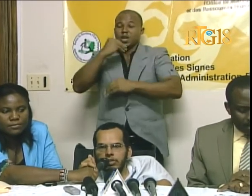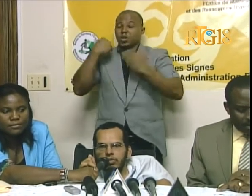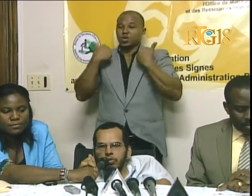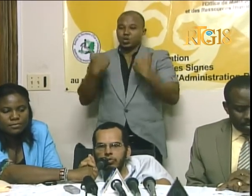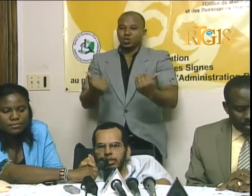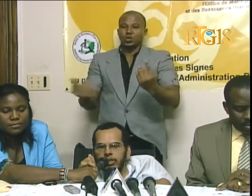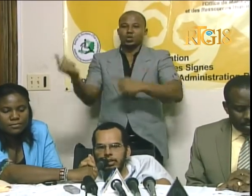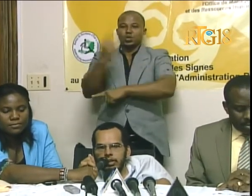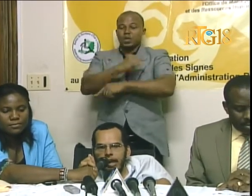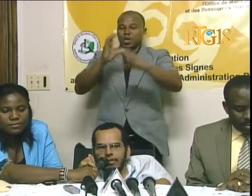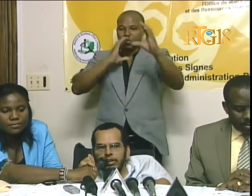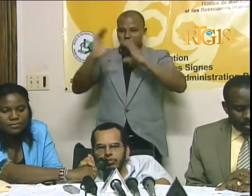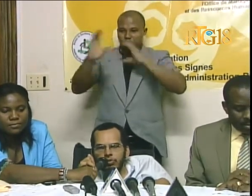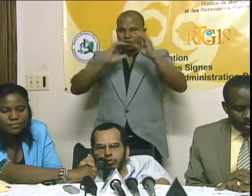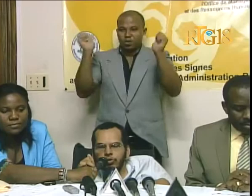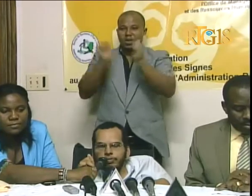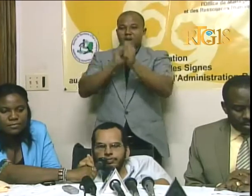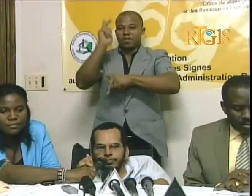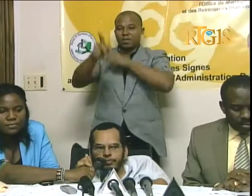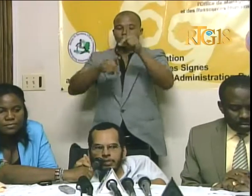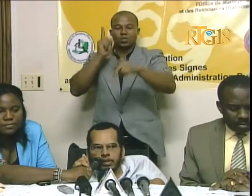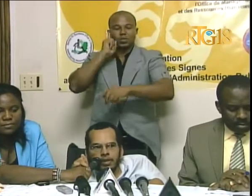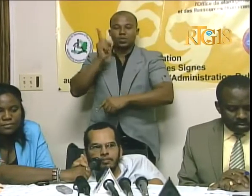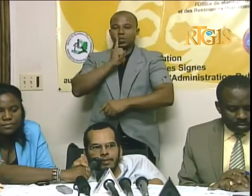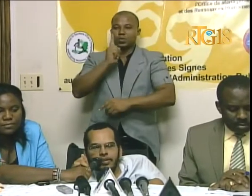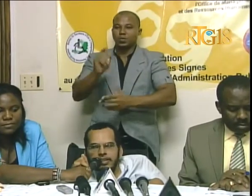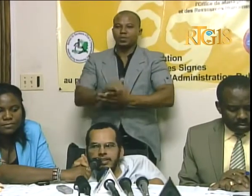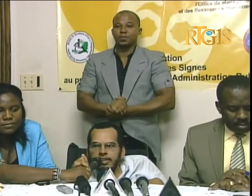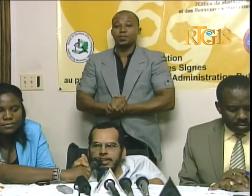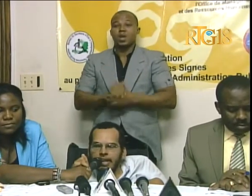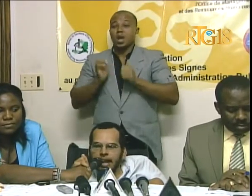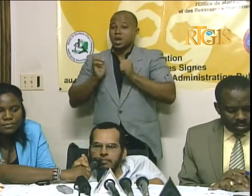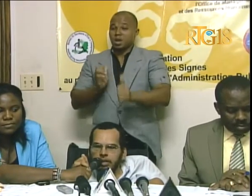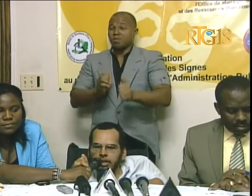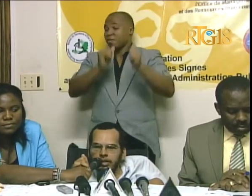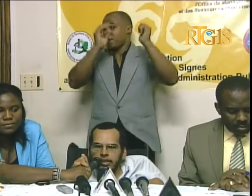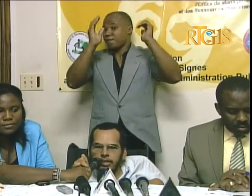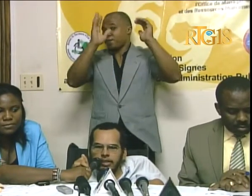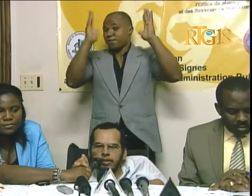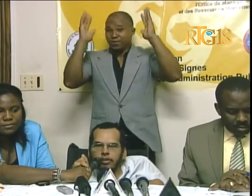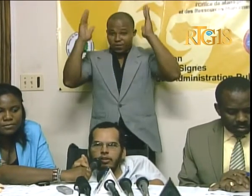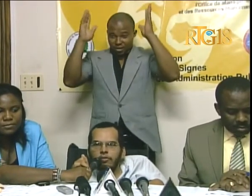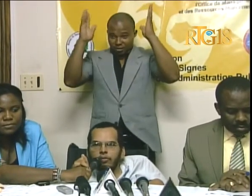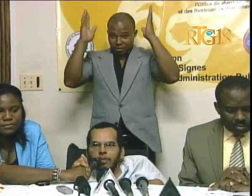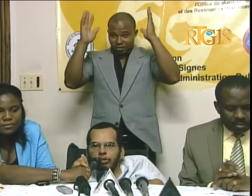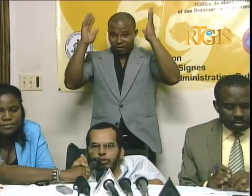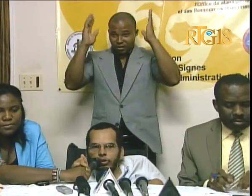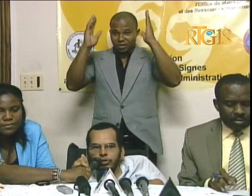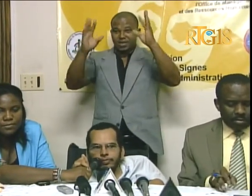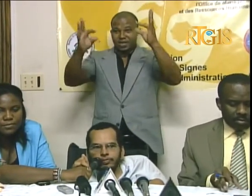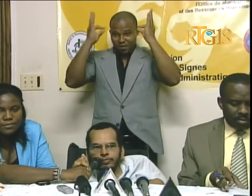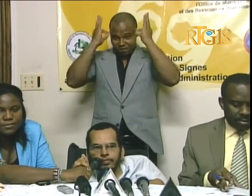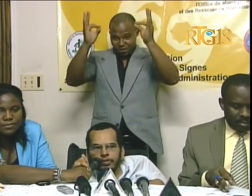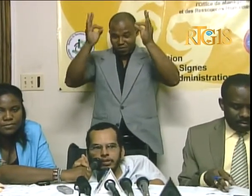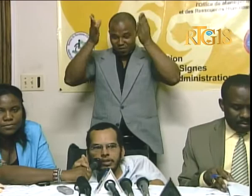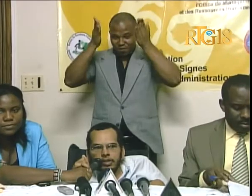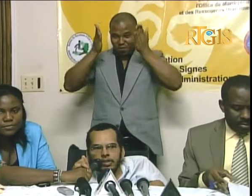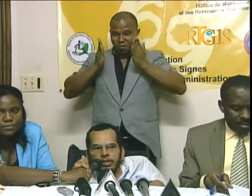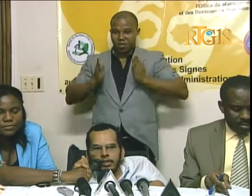Jodian komunike avek sou yo. Ma félisite egalman e formate yo